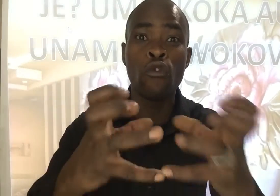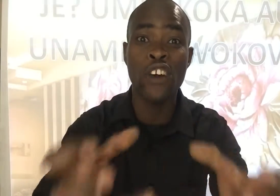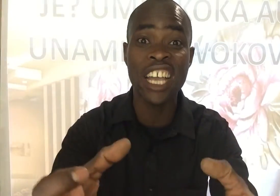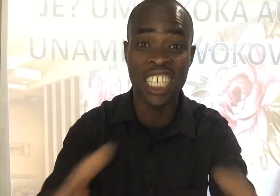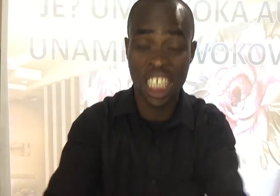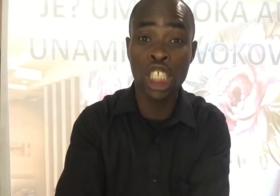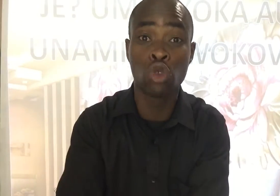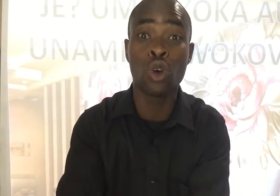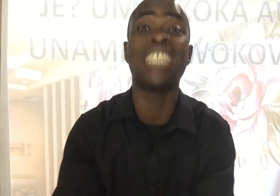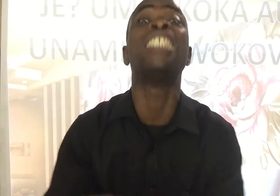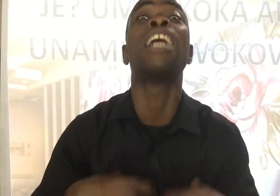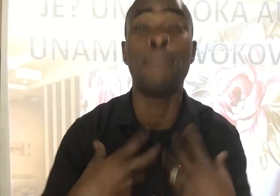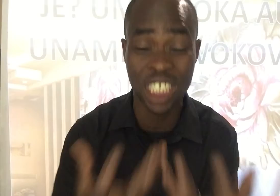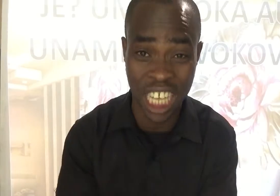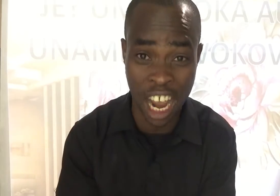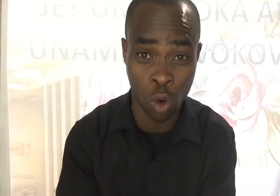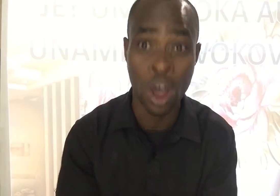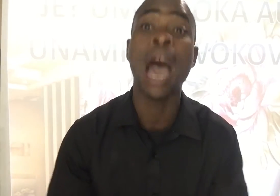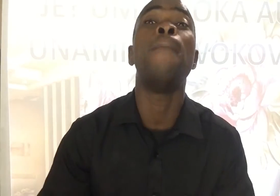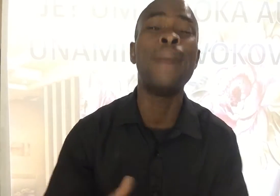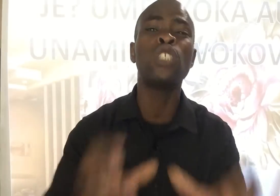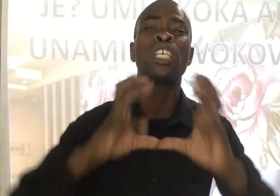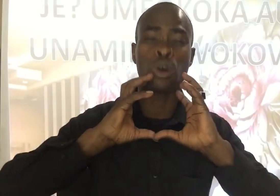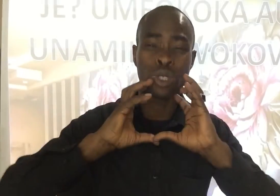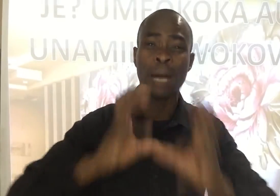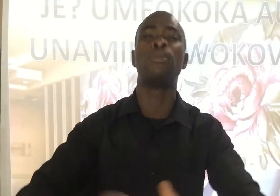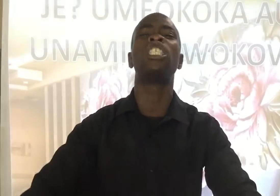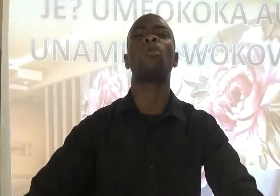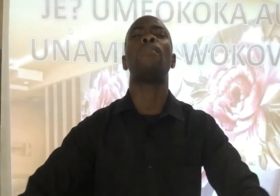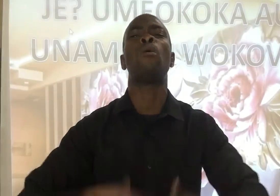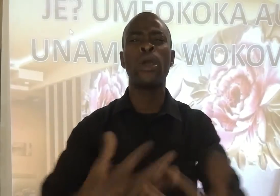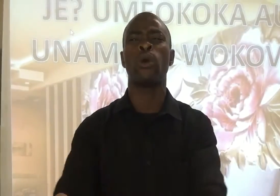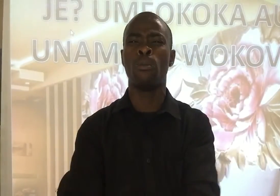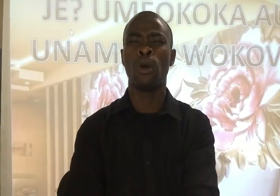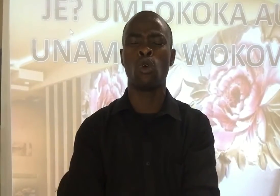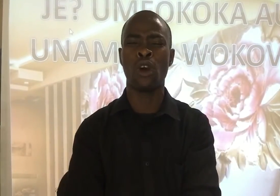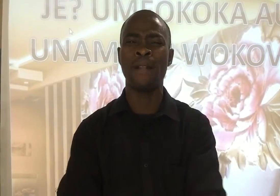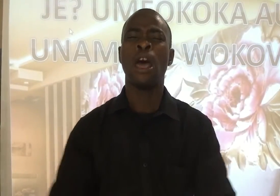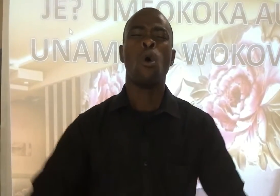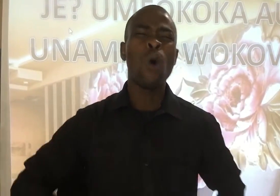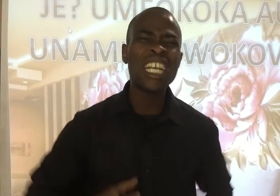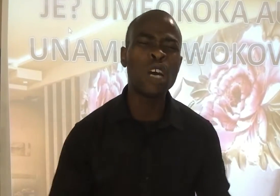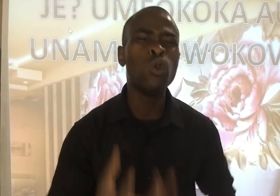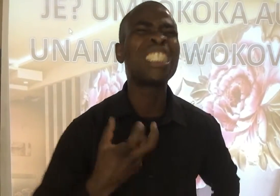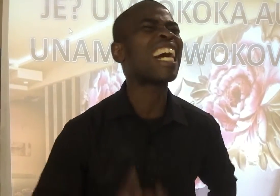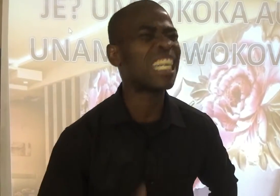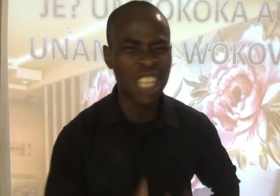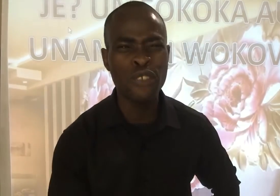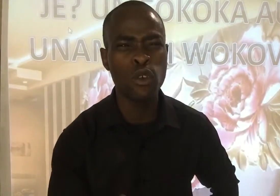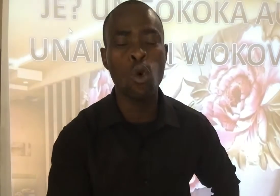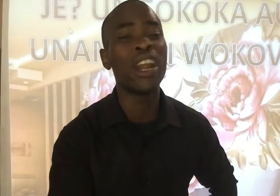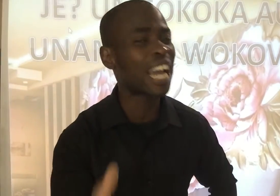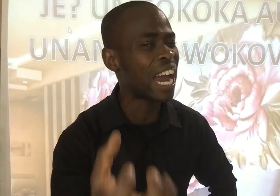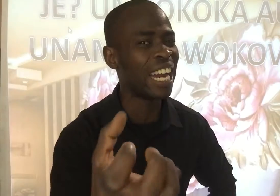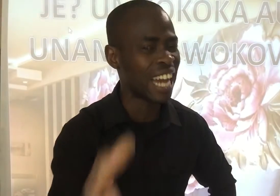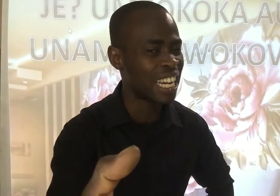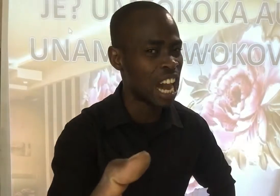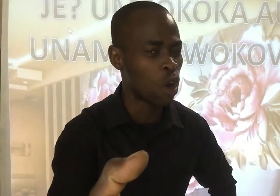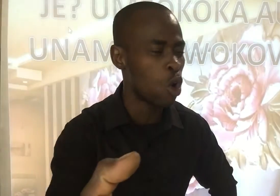ufanya kitu katika maisha yako Ambacho kita kutambulisha kwamba wewe umeokoka Wacha utakatifu uonekane ndani yako